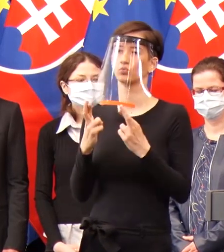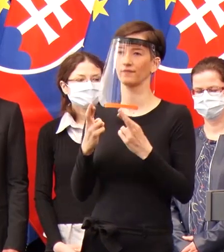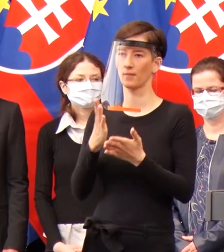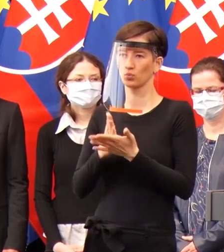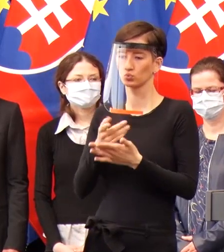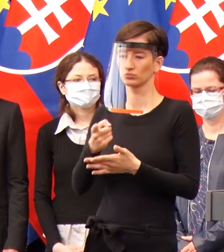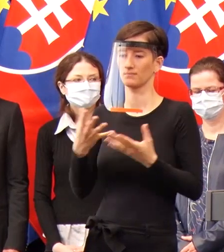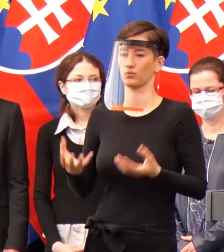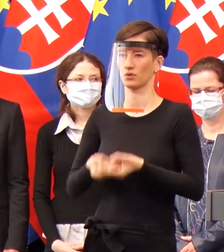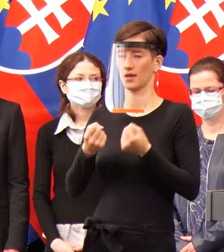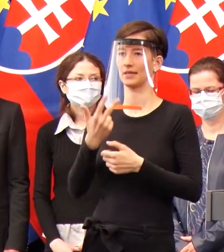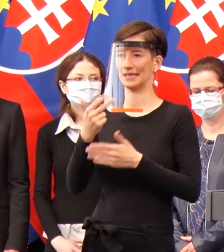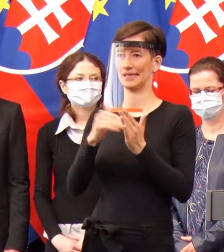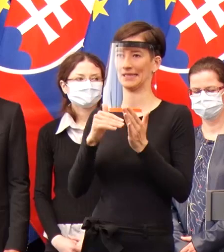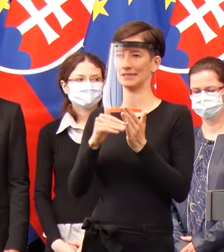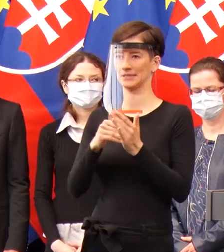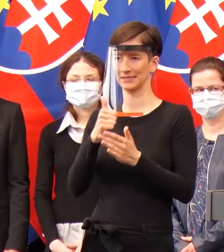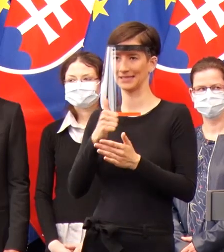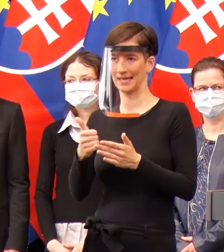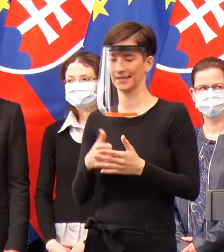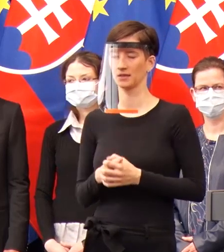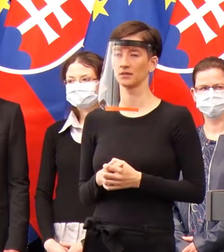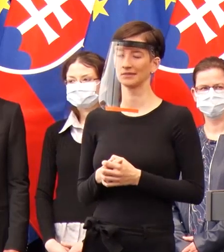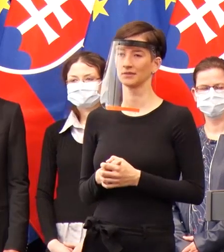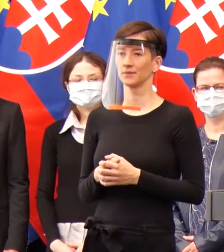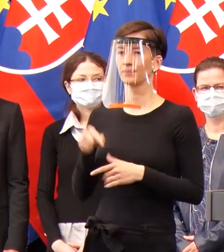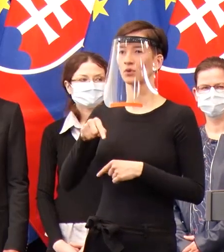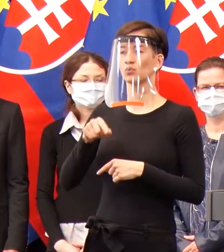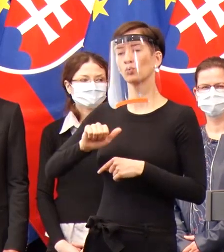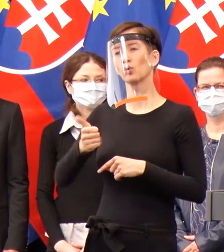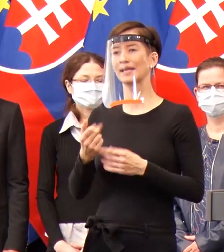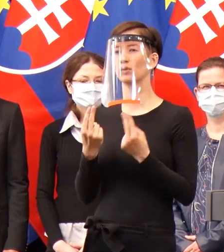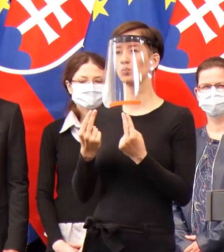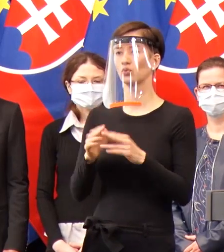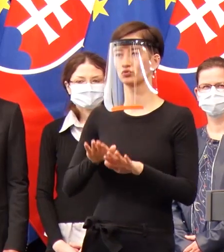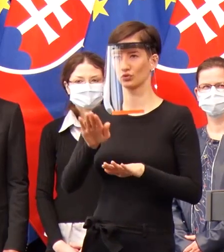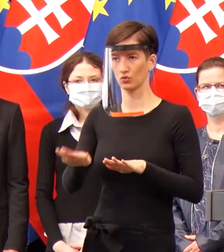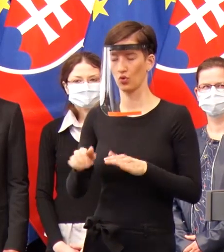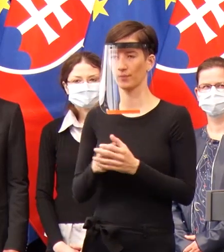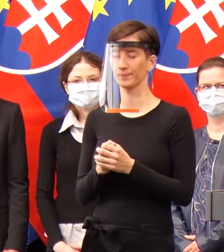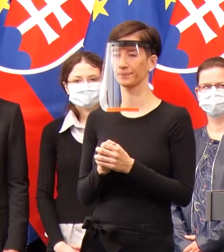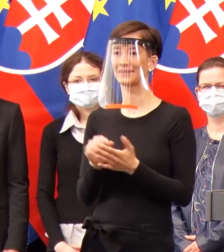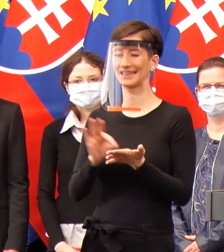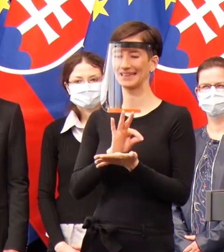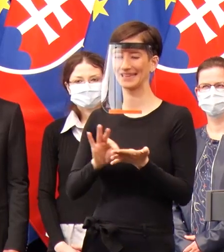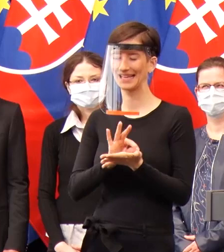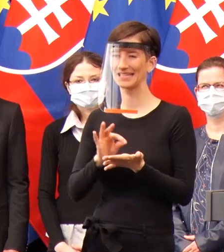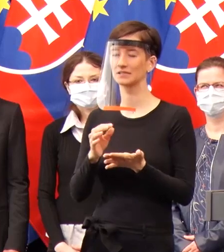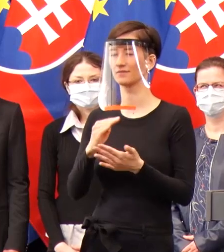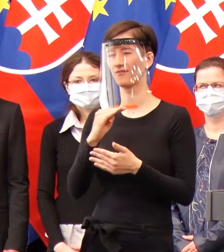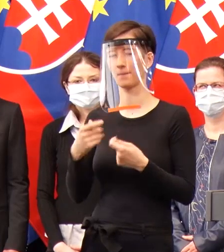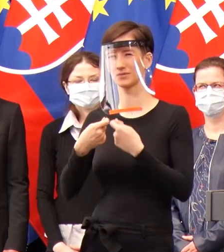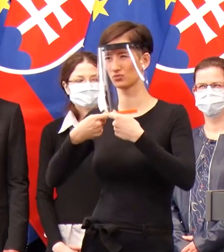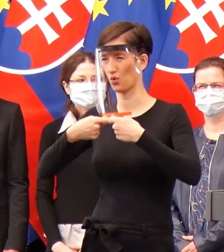číslo, o ktorom ste hovorili. Toto je jeden z dôležitých krokov. To testovanie je zložitá vec. Musíme